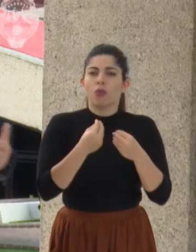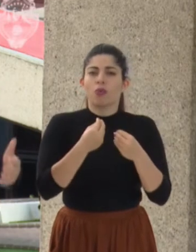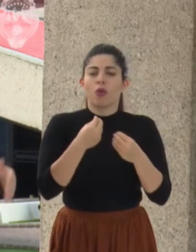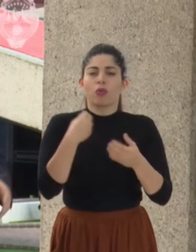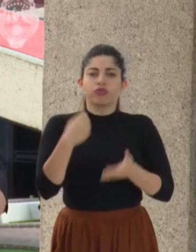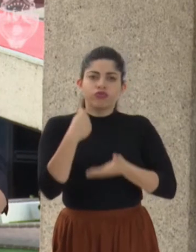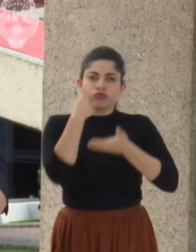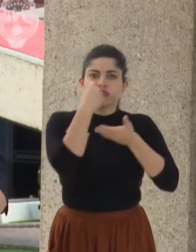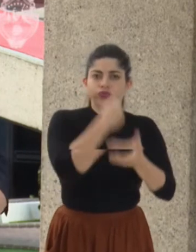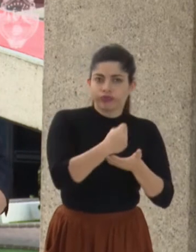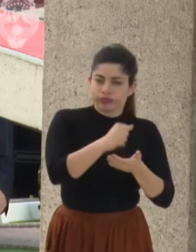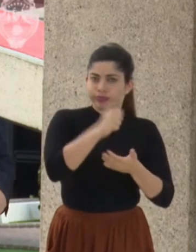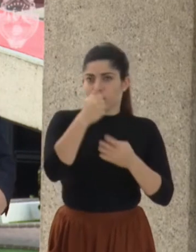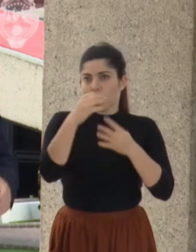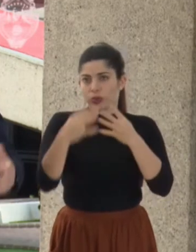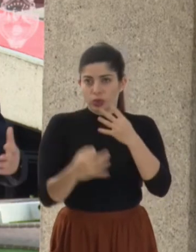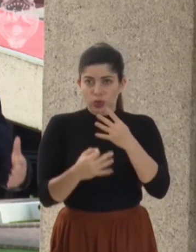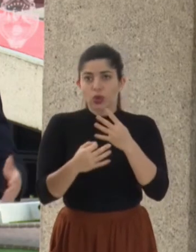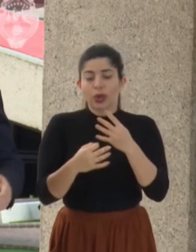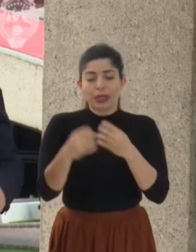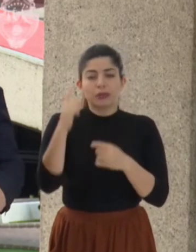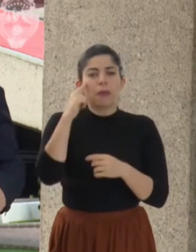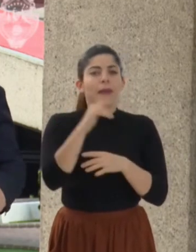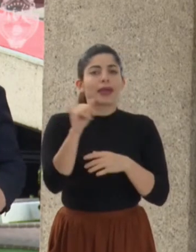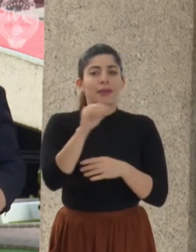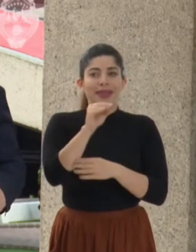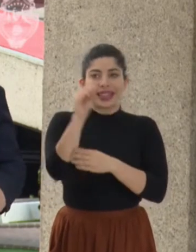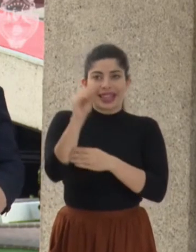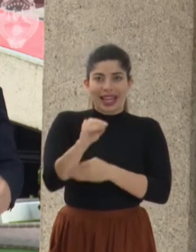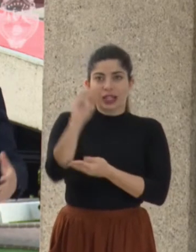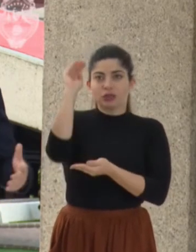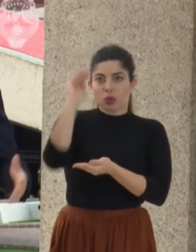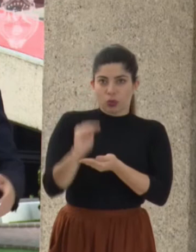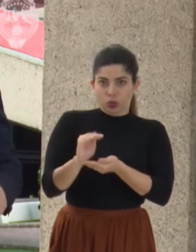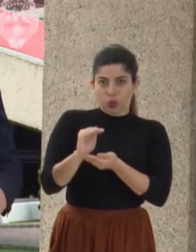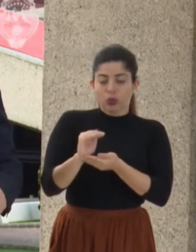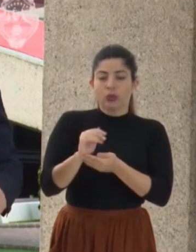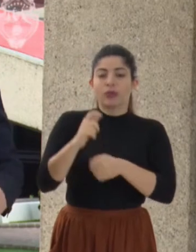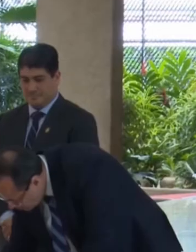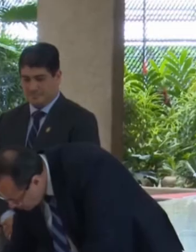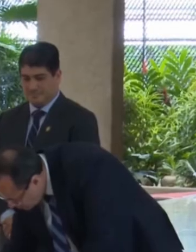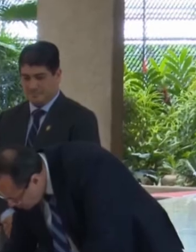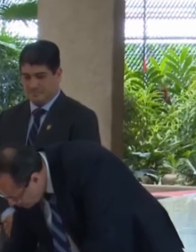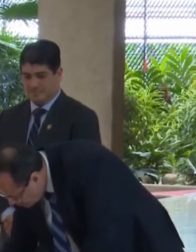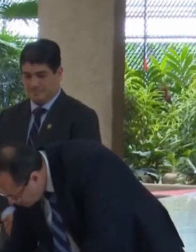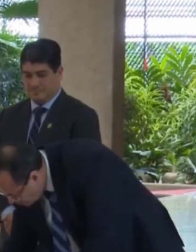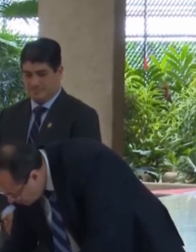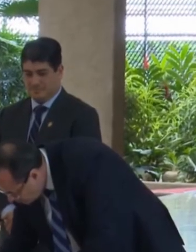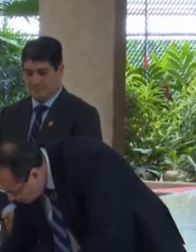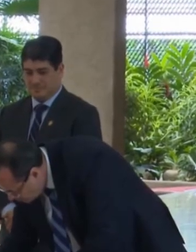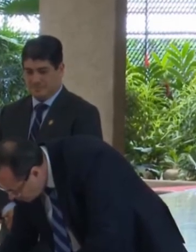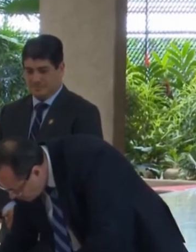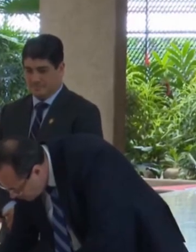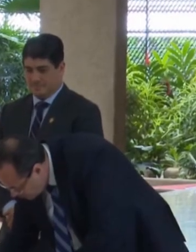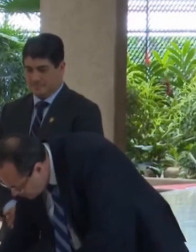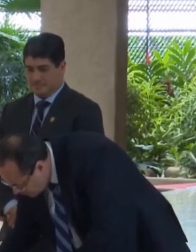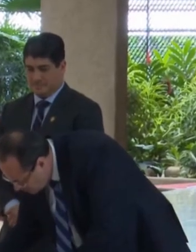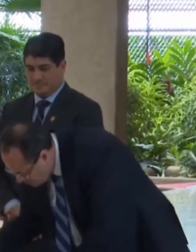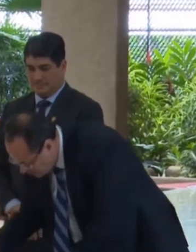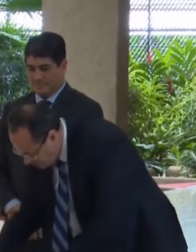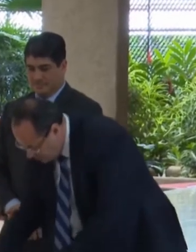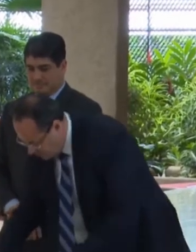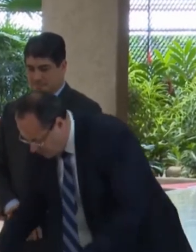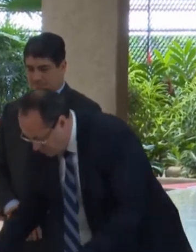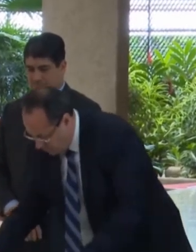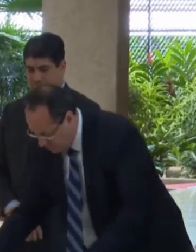financiamiento alternativo reduciendo tasas de interés, alargando plazos, mejorando el perfil de la deuda